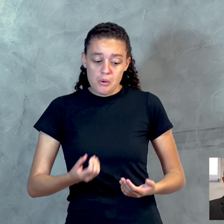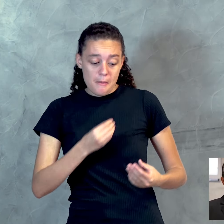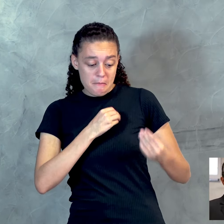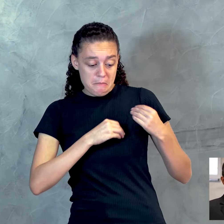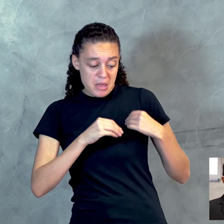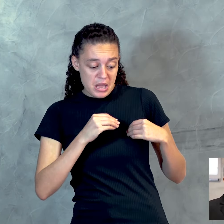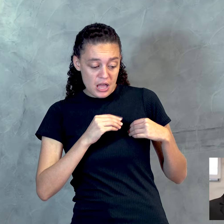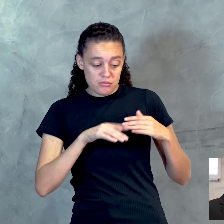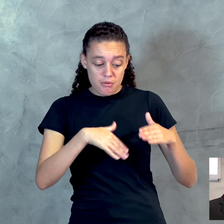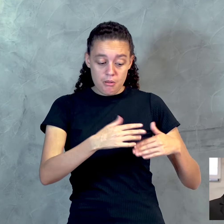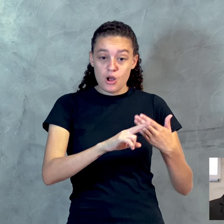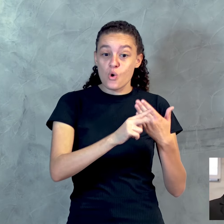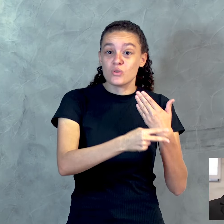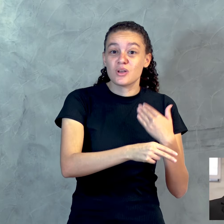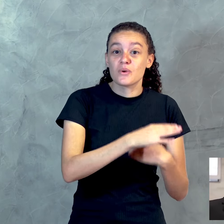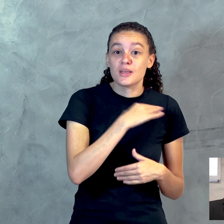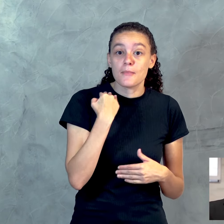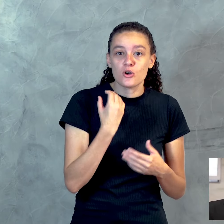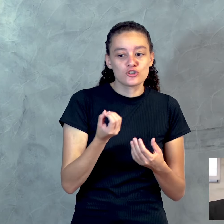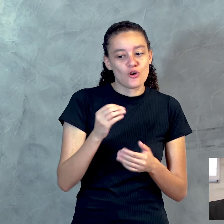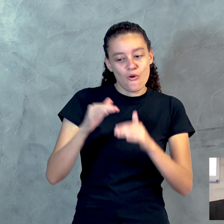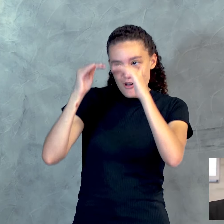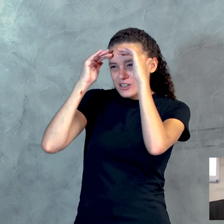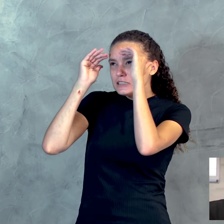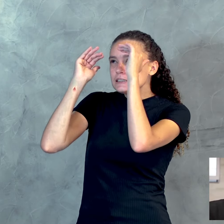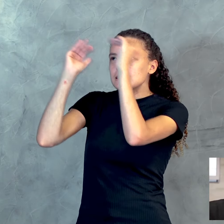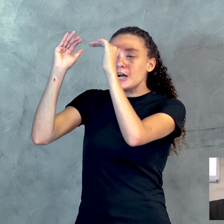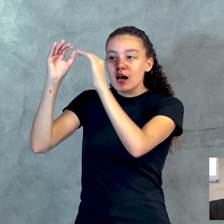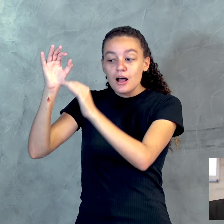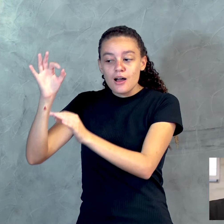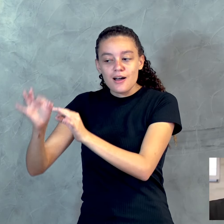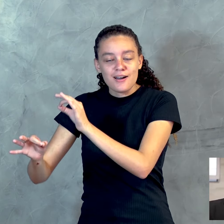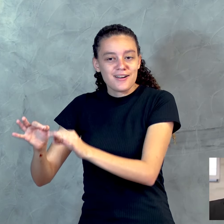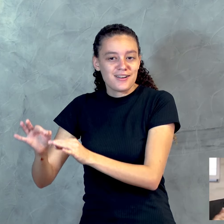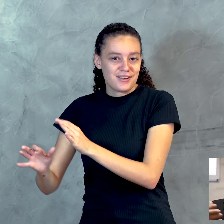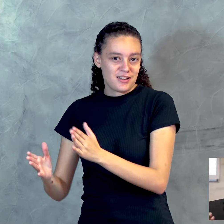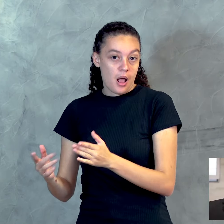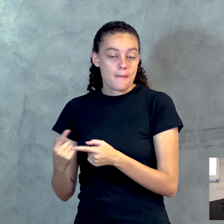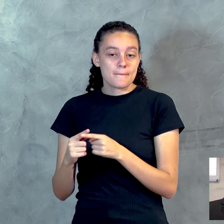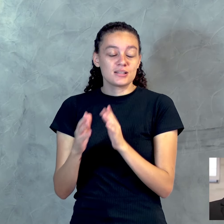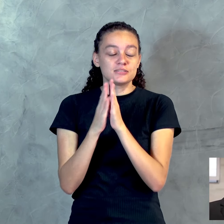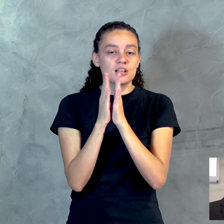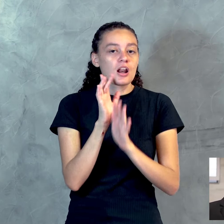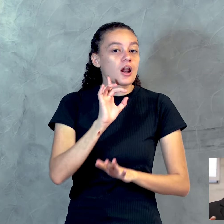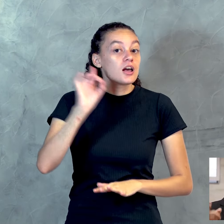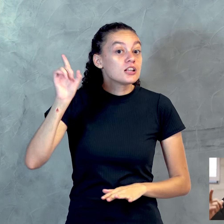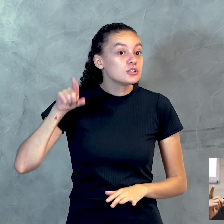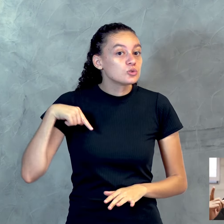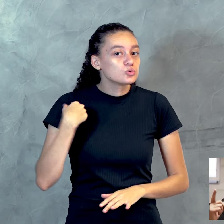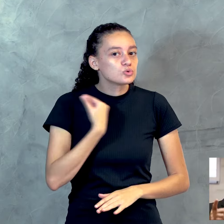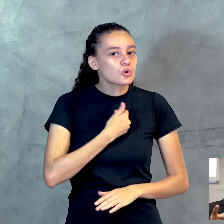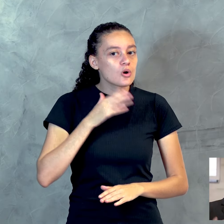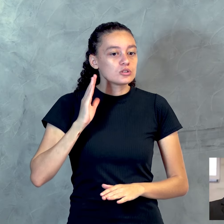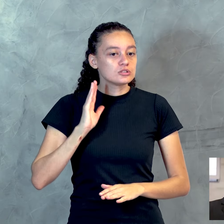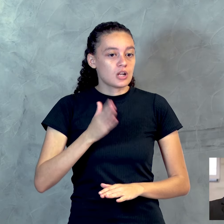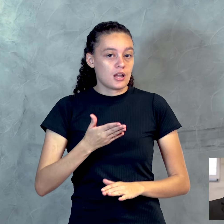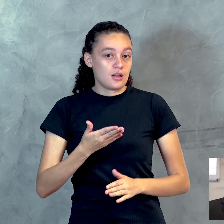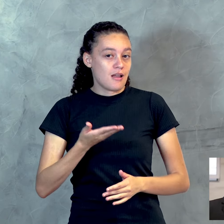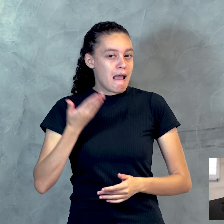ou do pecado para a morte, ou da obediência para a justiça, mas graças a Deus, que tendo sido servos do pecado,